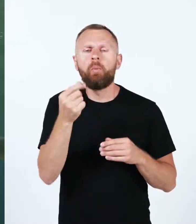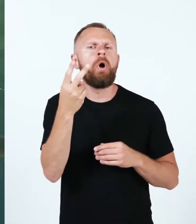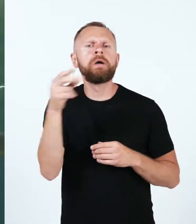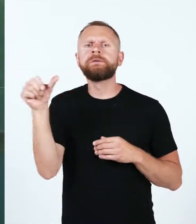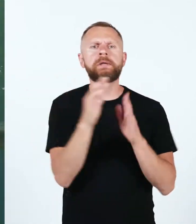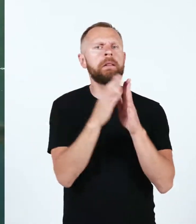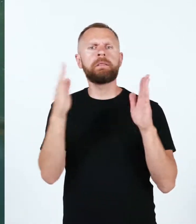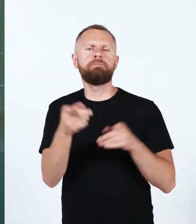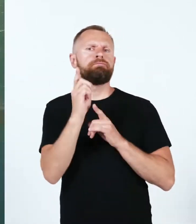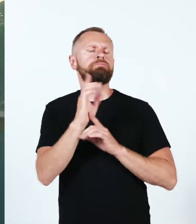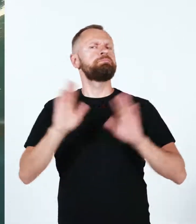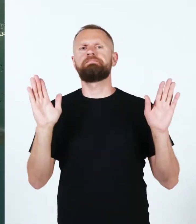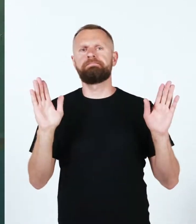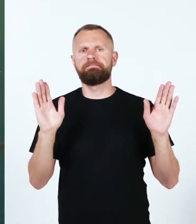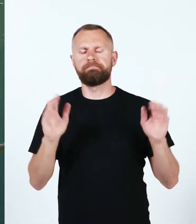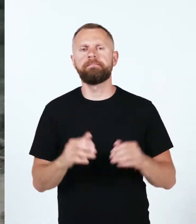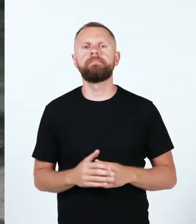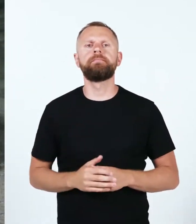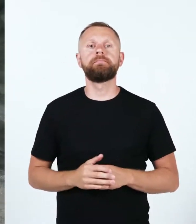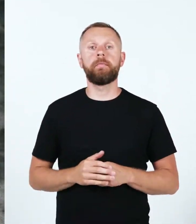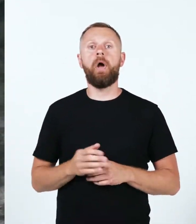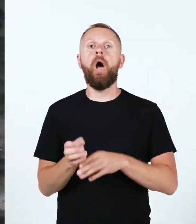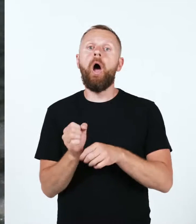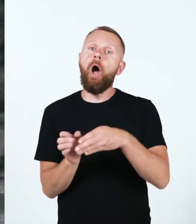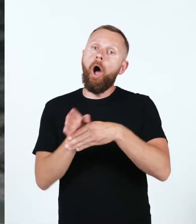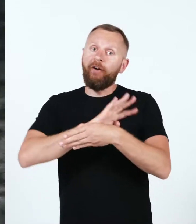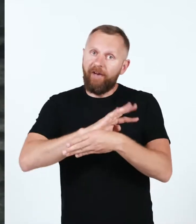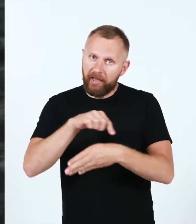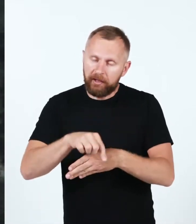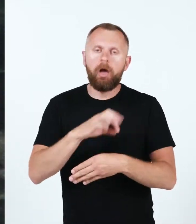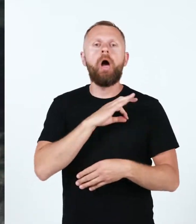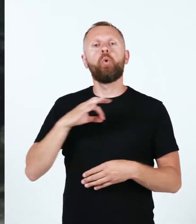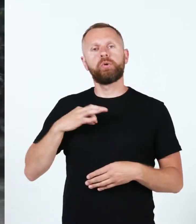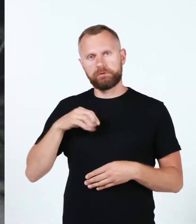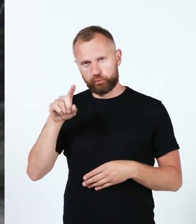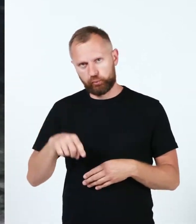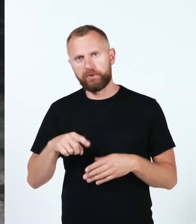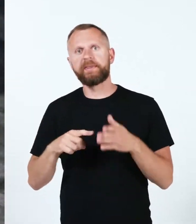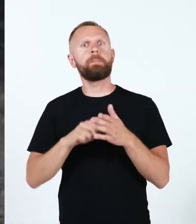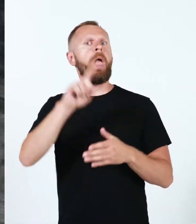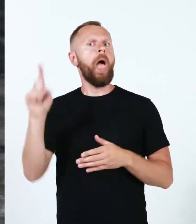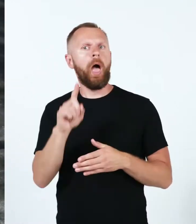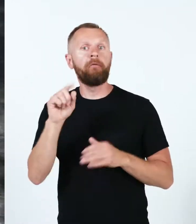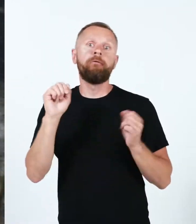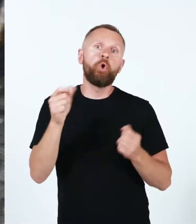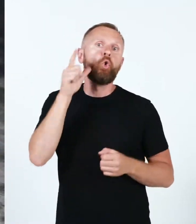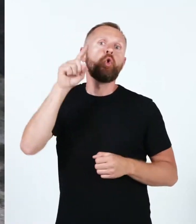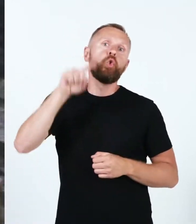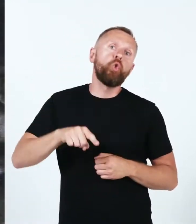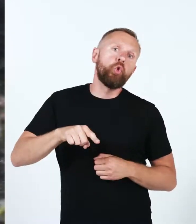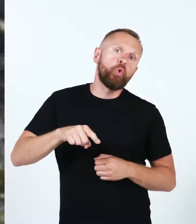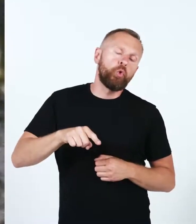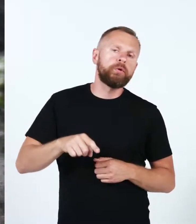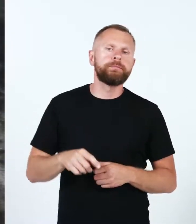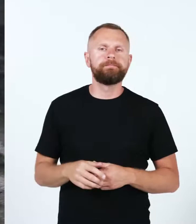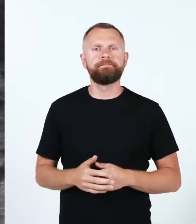tuulehaugi püüda vaid paar nädalat. Afenapüügi tiphooaeg saabub tavaliselt augustis, ent viimastel aastatel on saabunud ka